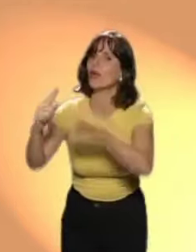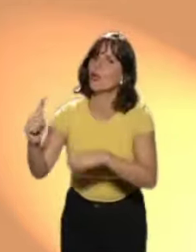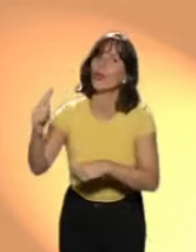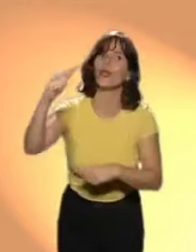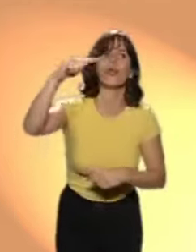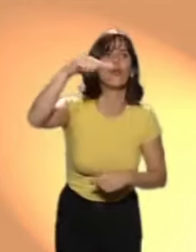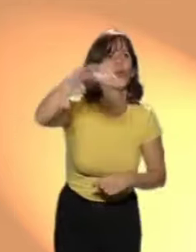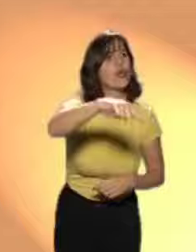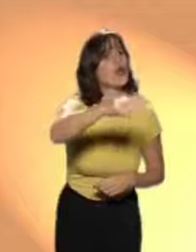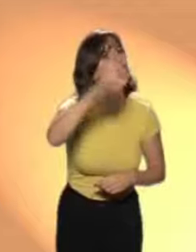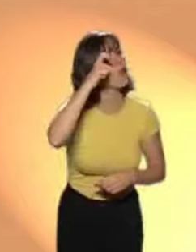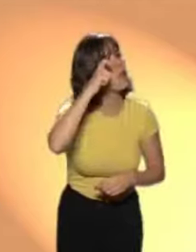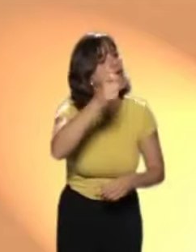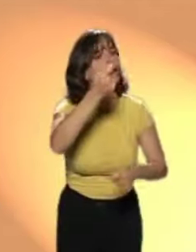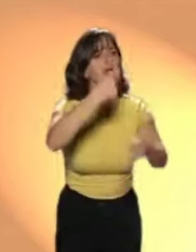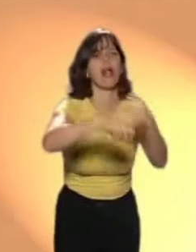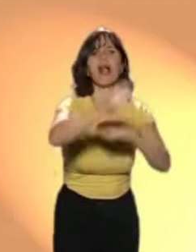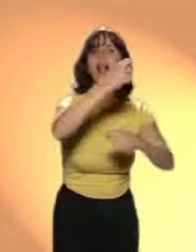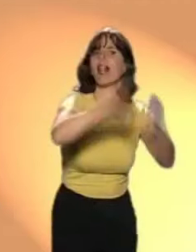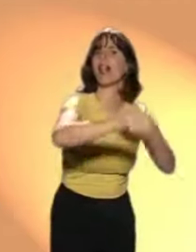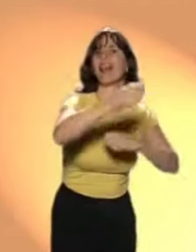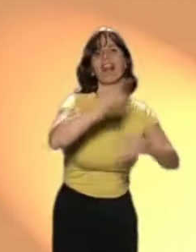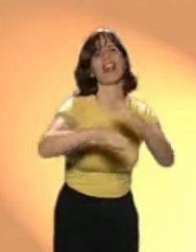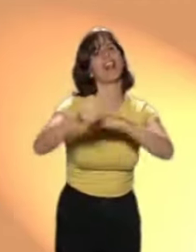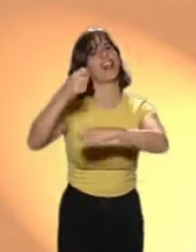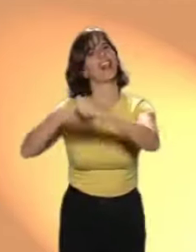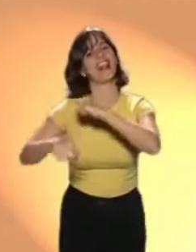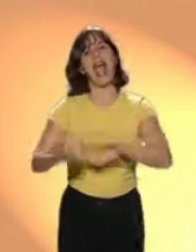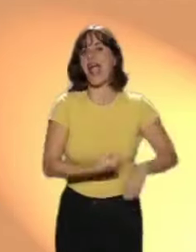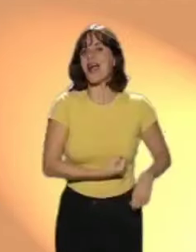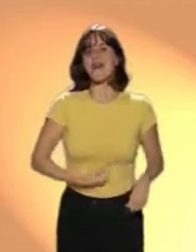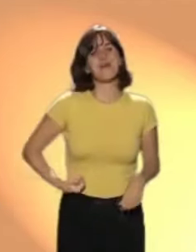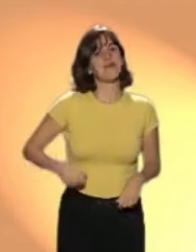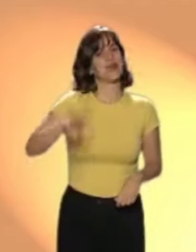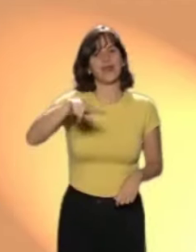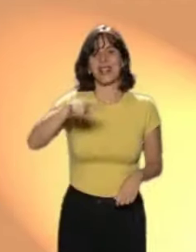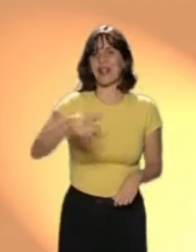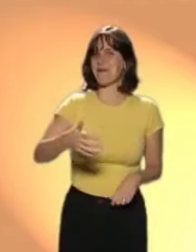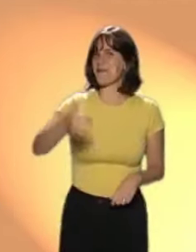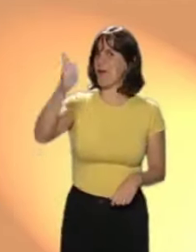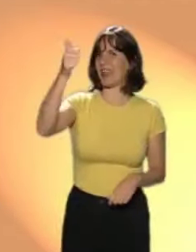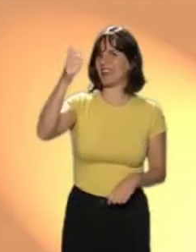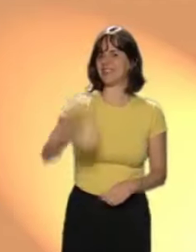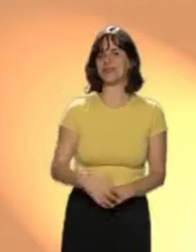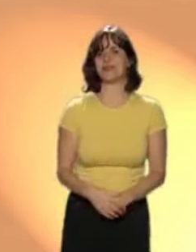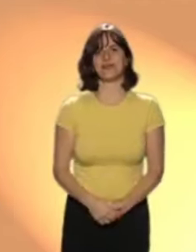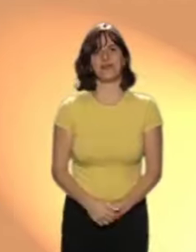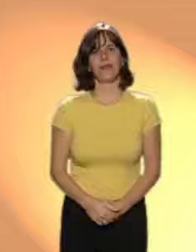en pueblo A vender leña Así nunca más pasaron hambre